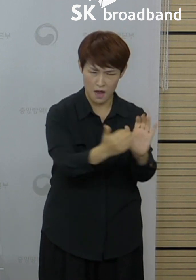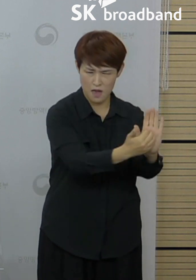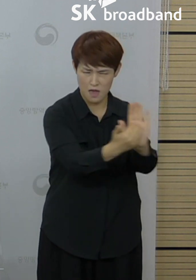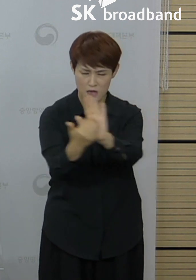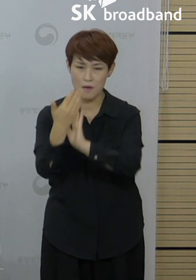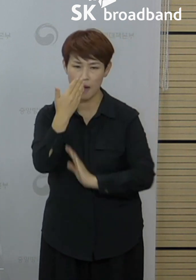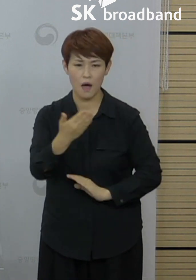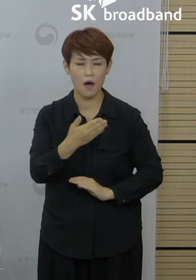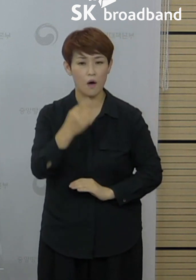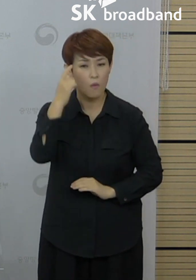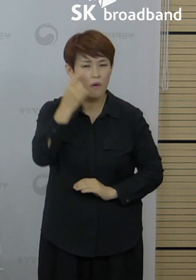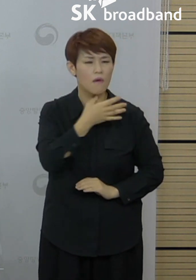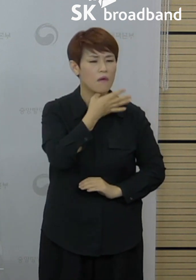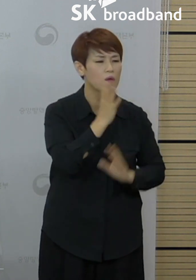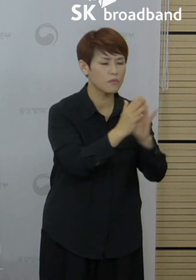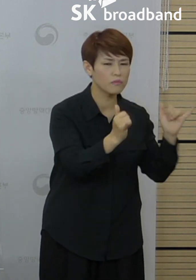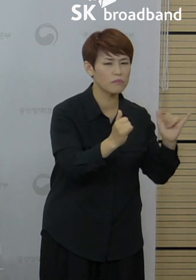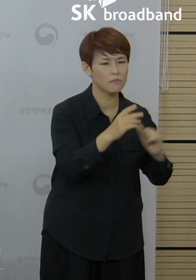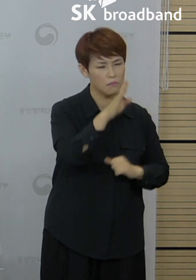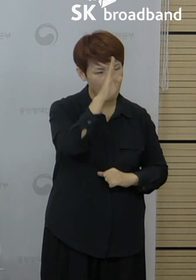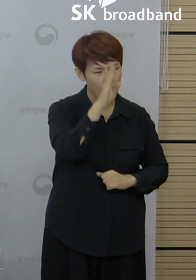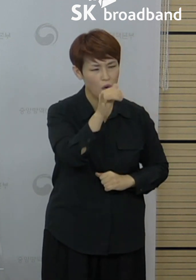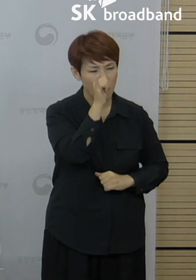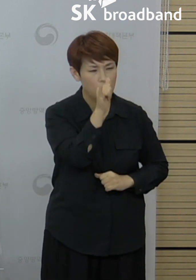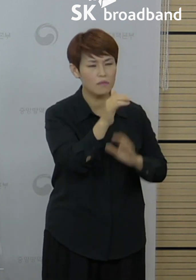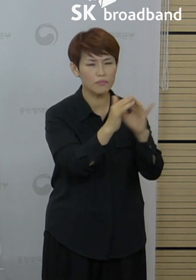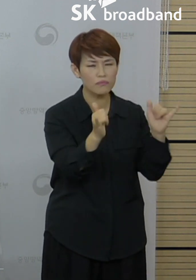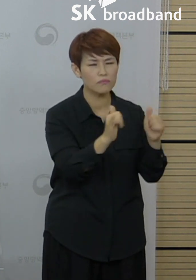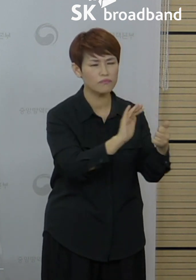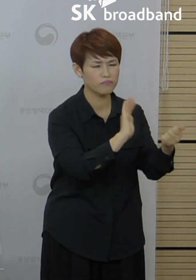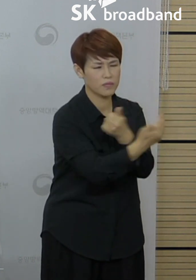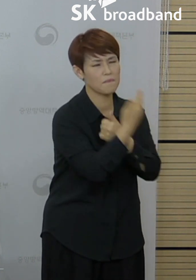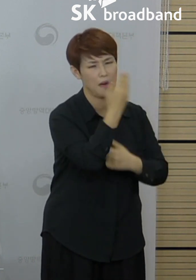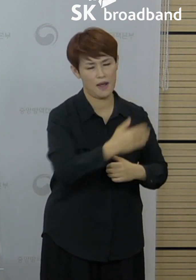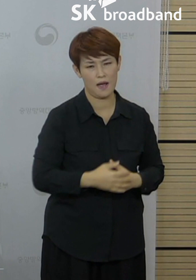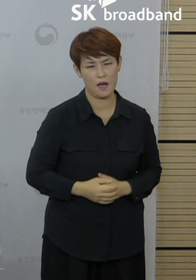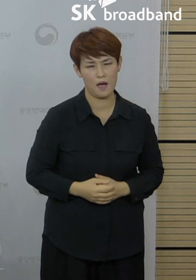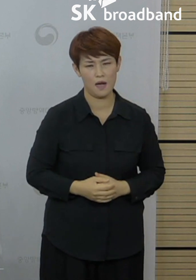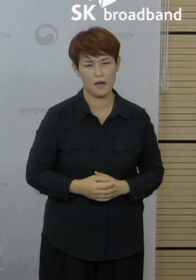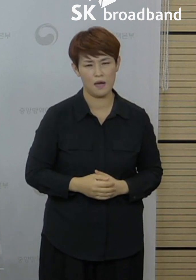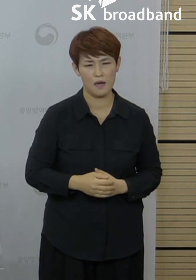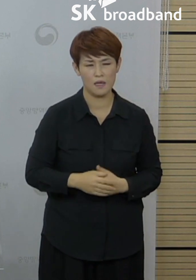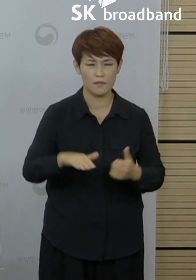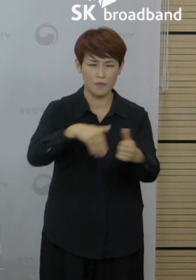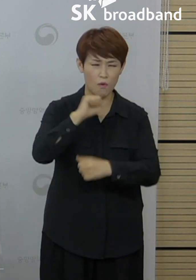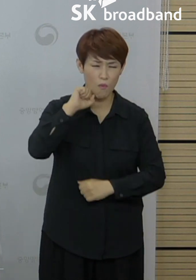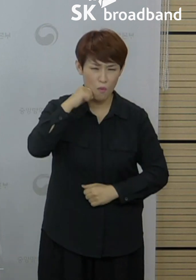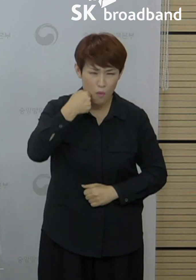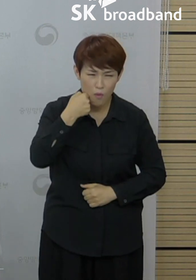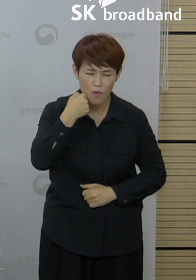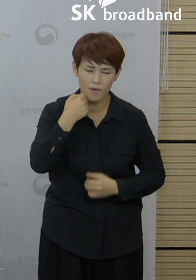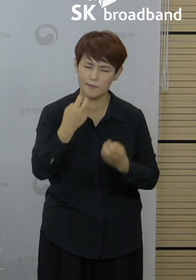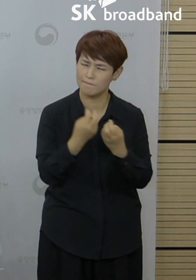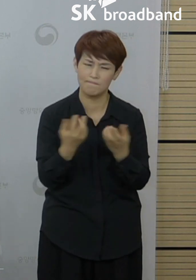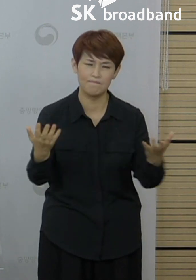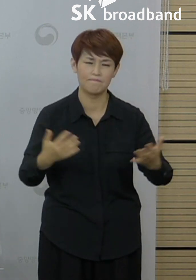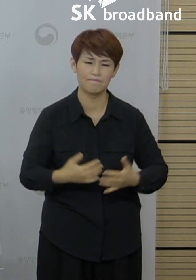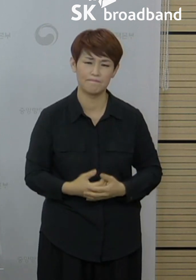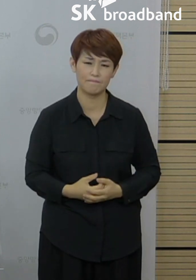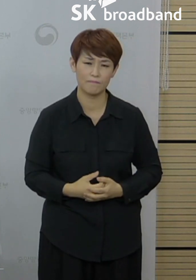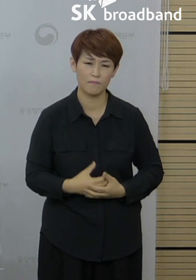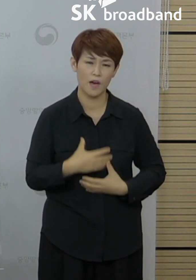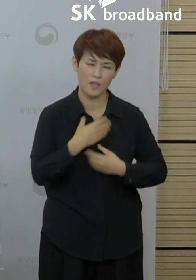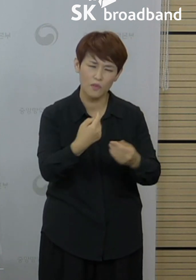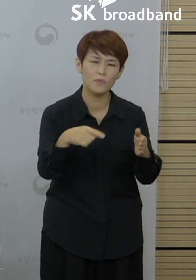기저질환자 등을 보호할 수 있습니다. 어려움이 있겠지만 취약계층의 안전을 위해서 감염